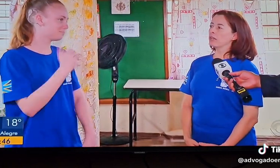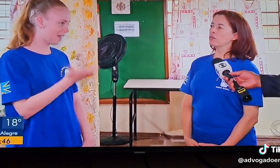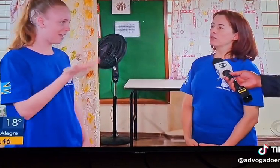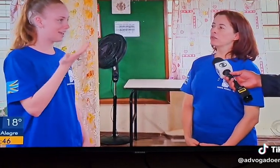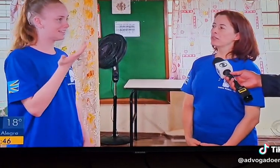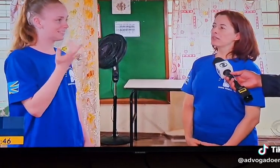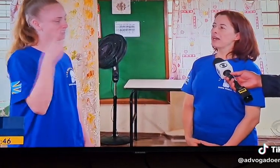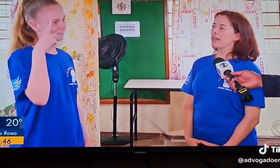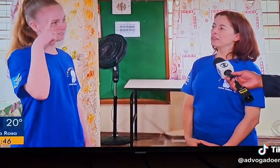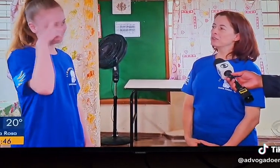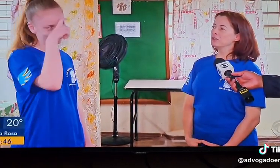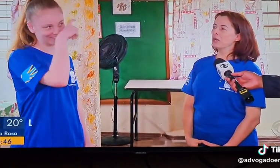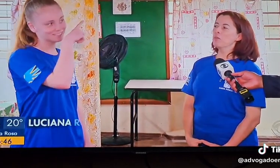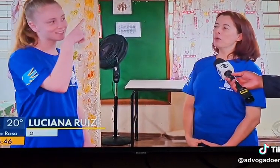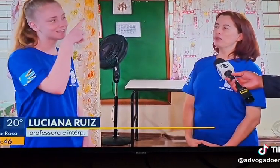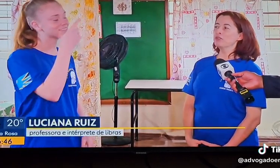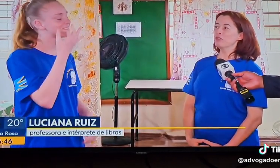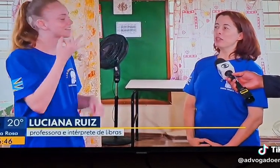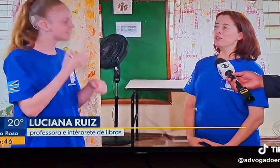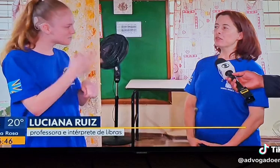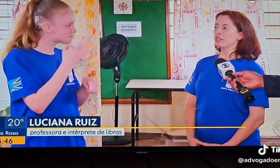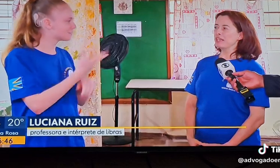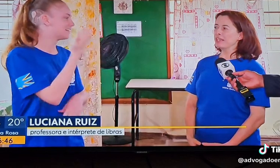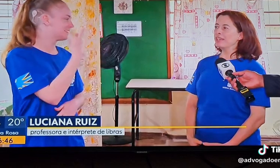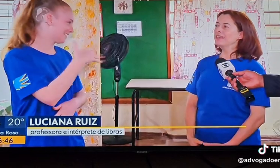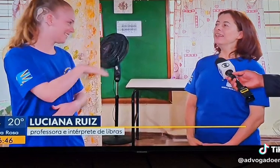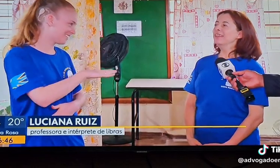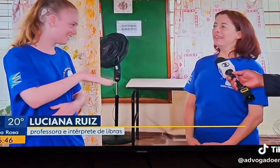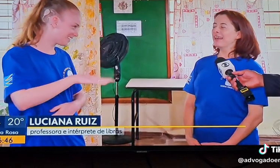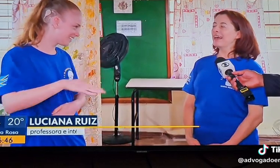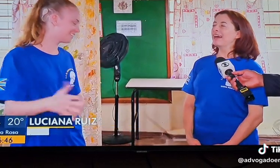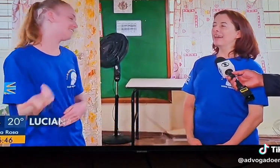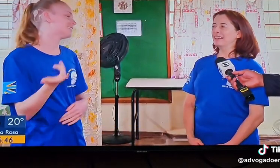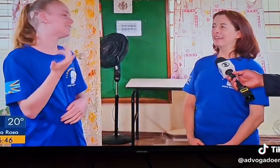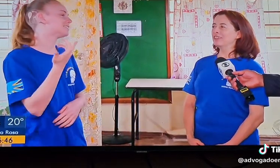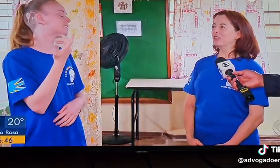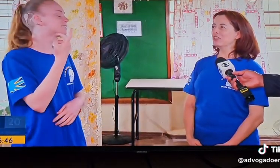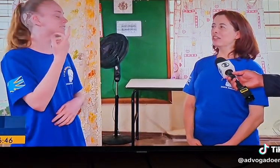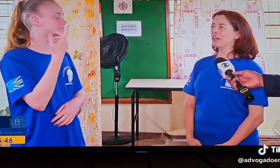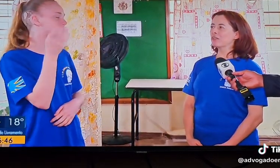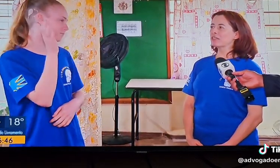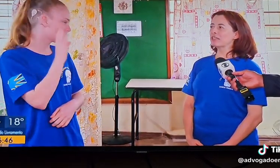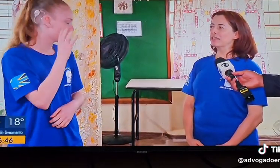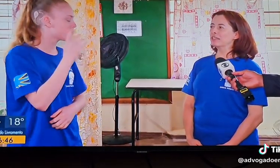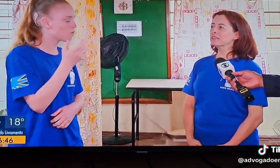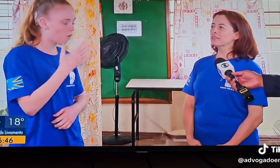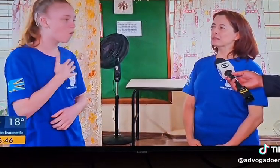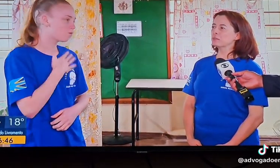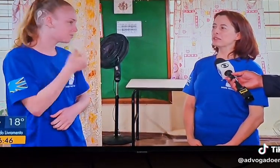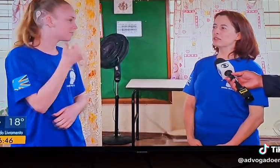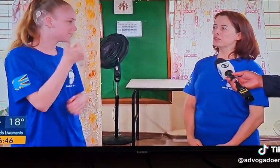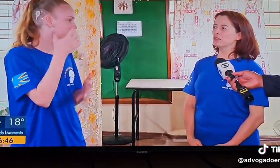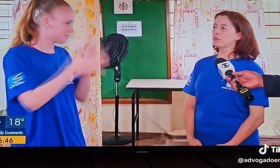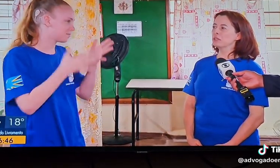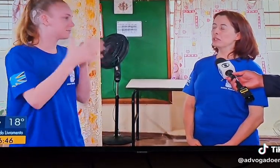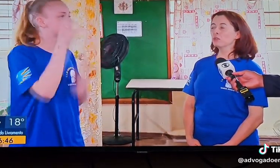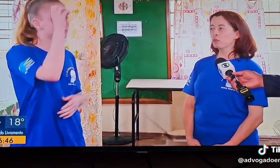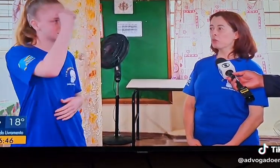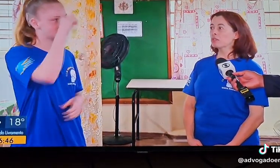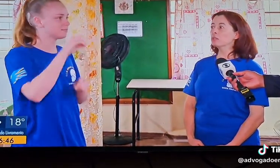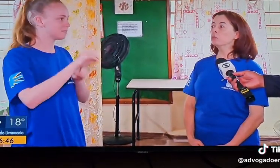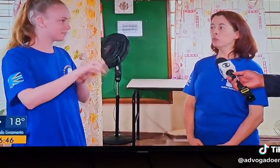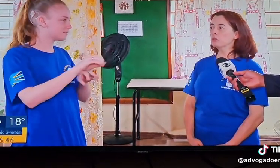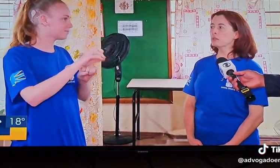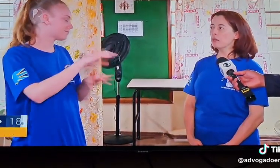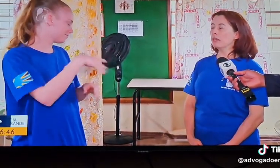Cheguei aqui agora no estádio. É um pouco difícil, sim, gente lidar com as crianças, mas a gente